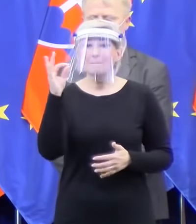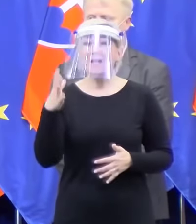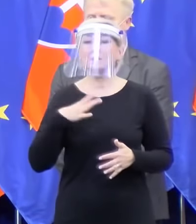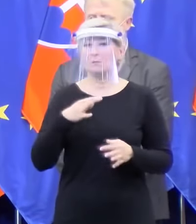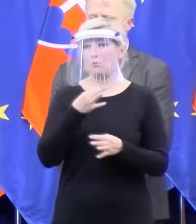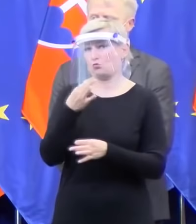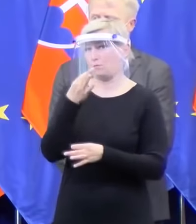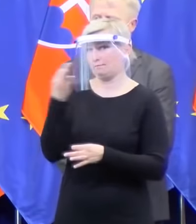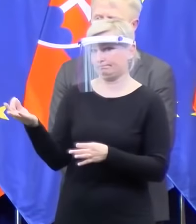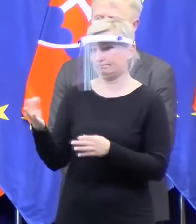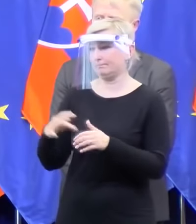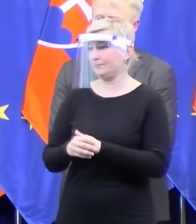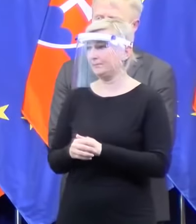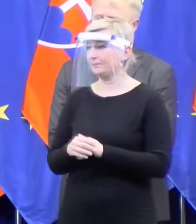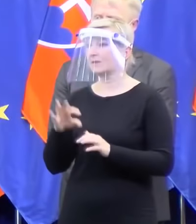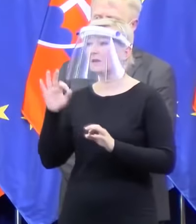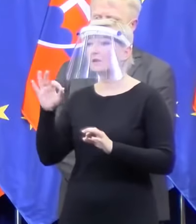máte.